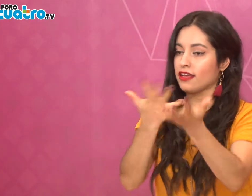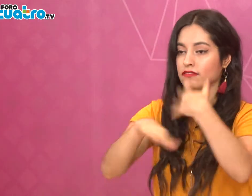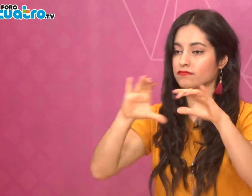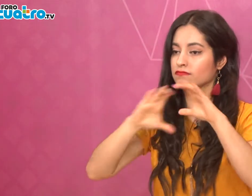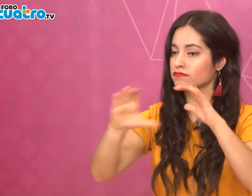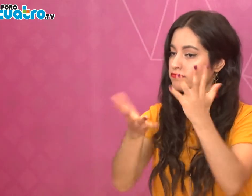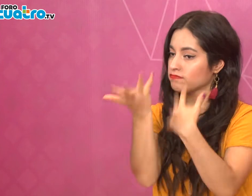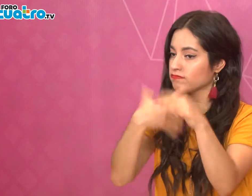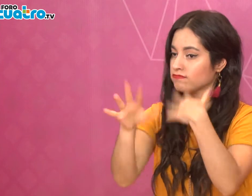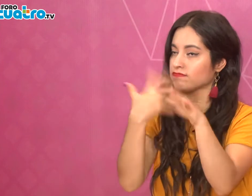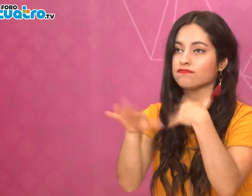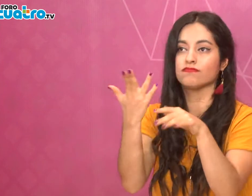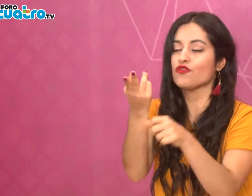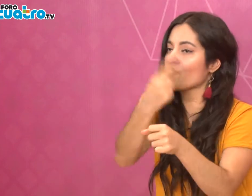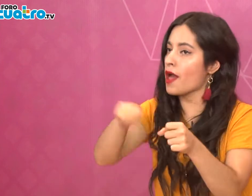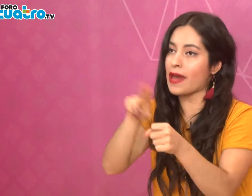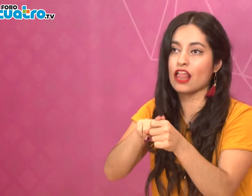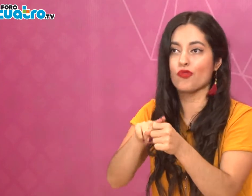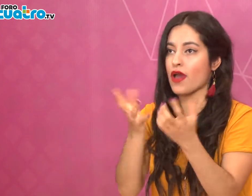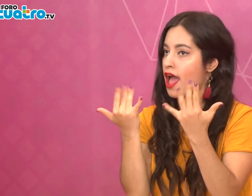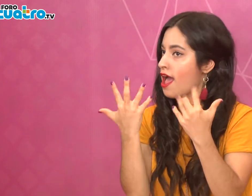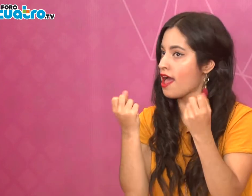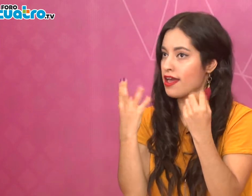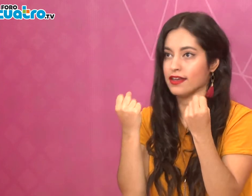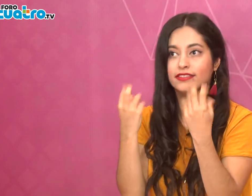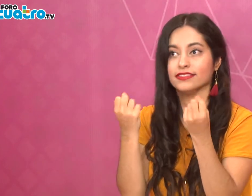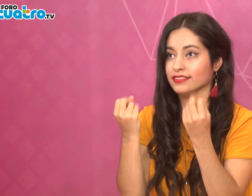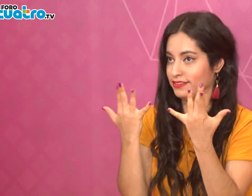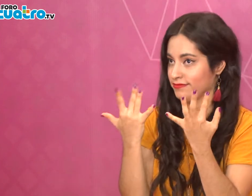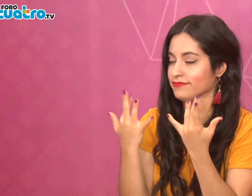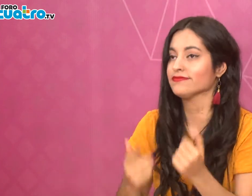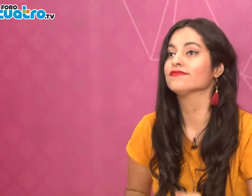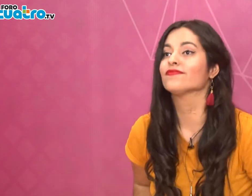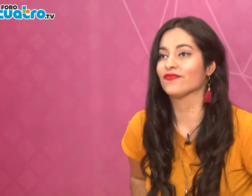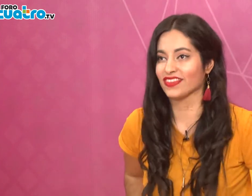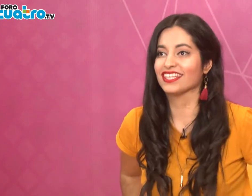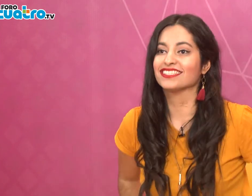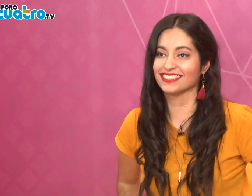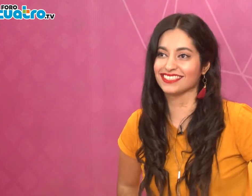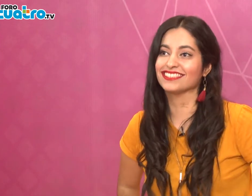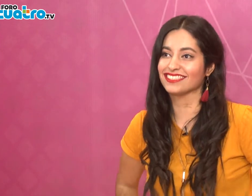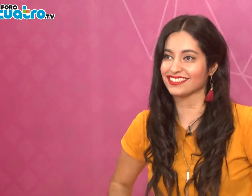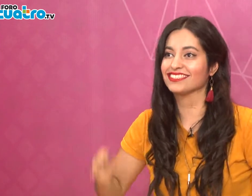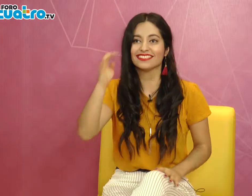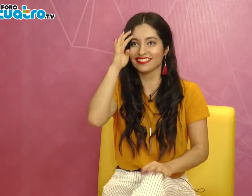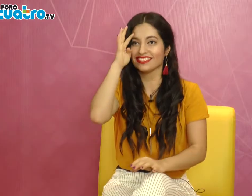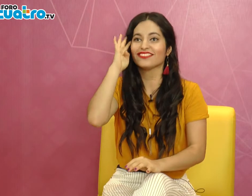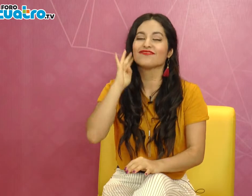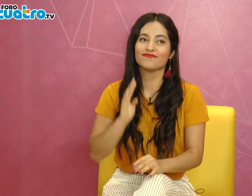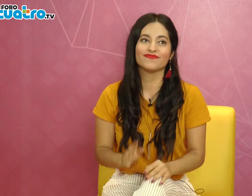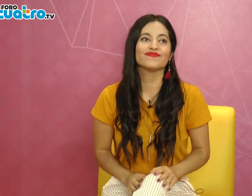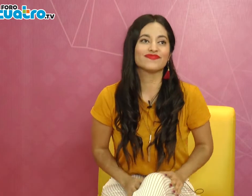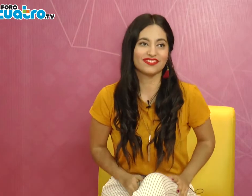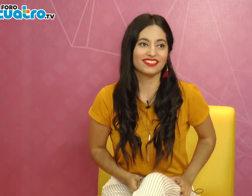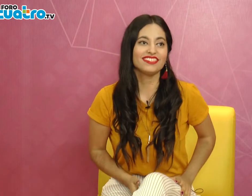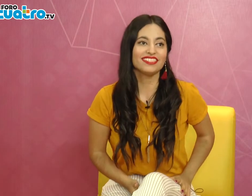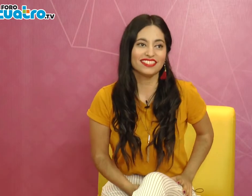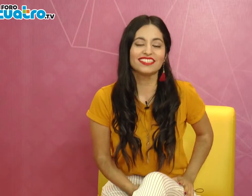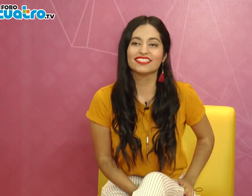Sería muy fácil que cuando las personas sordas entraran a una universidad tuvieran un apoyo también para interpretarles las